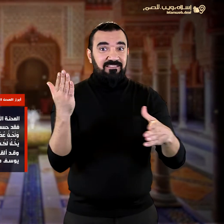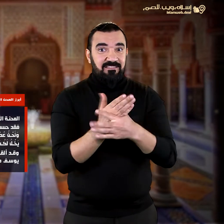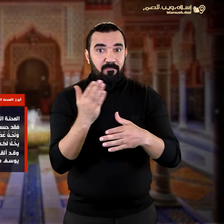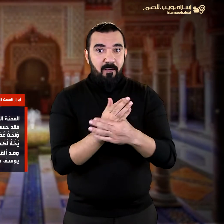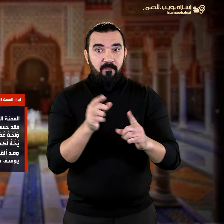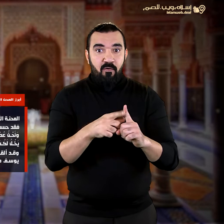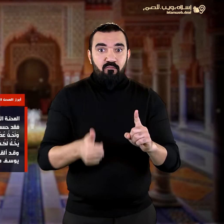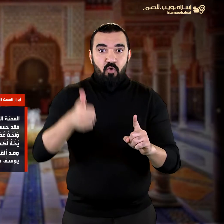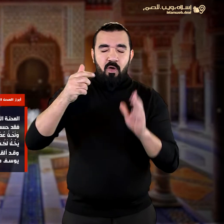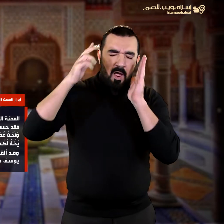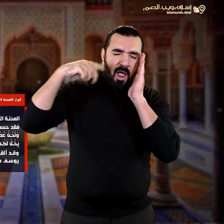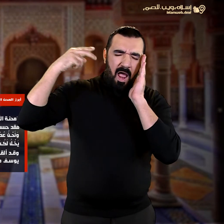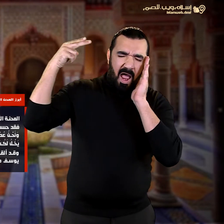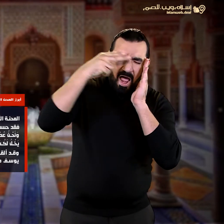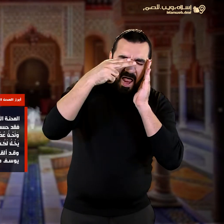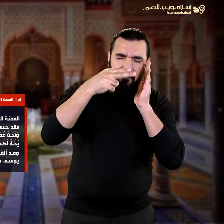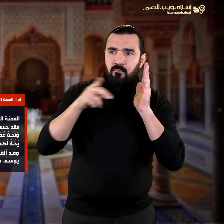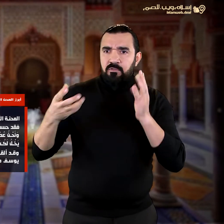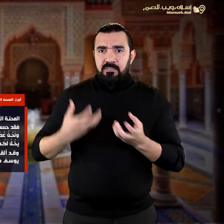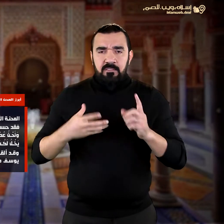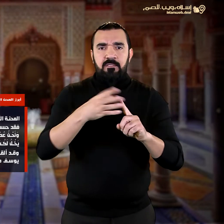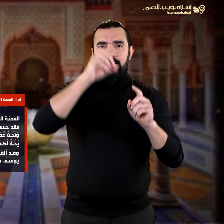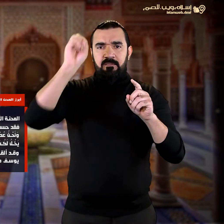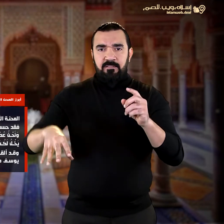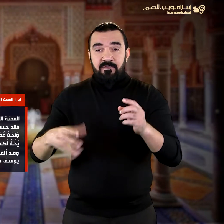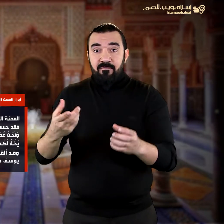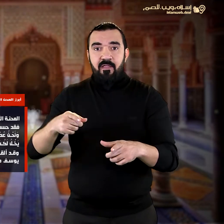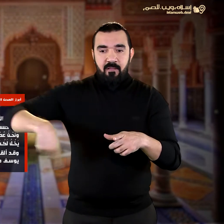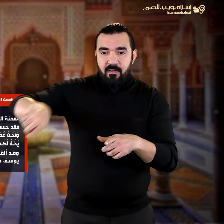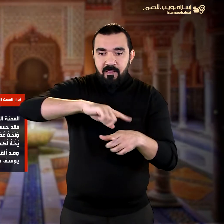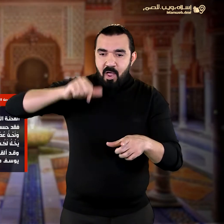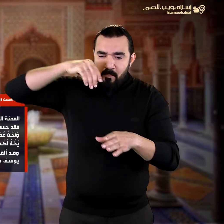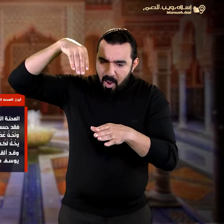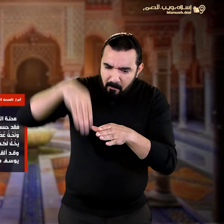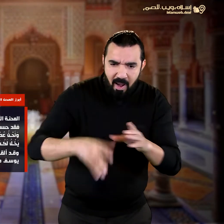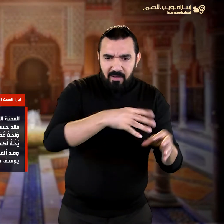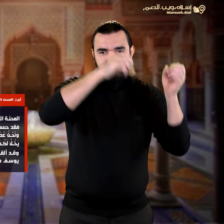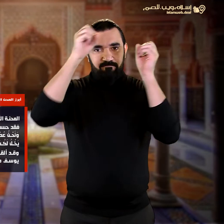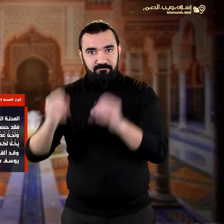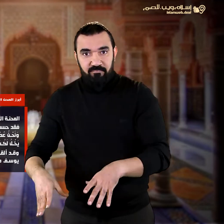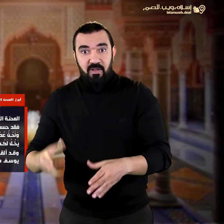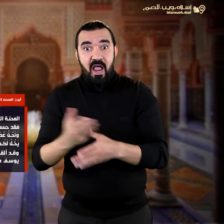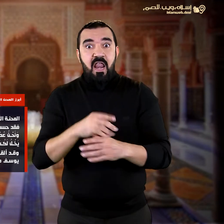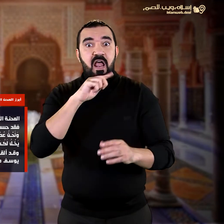ألقوه في البئر فقد حسدوه على مكانته من أبيه وقالوا